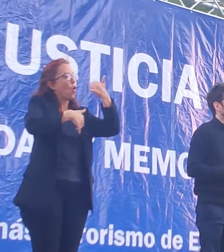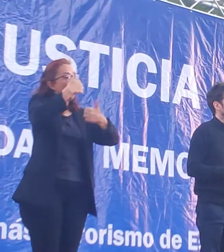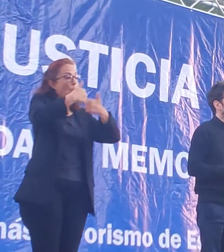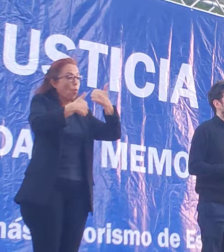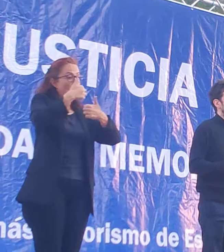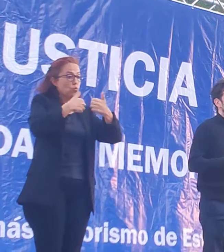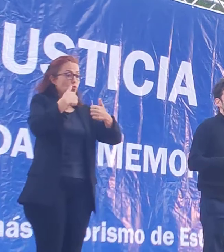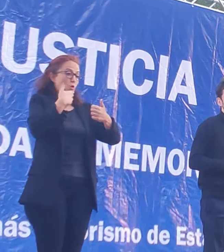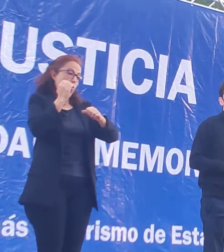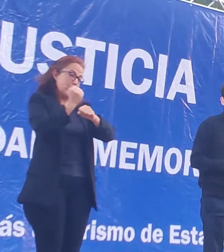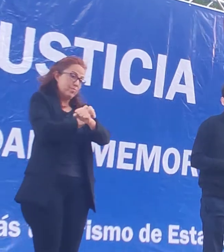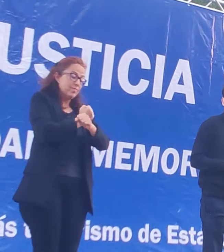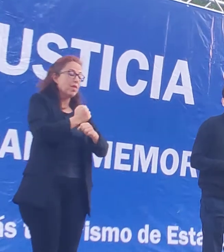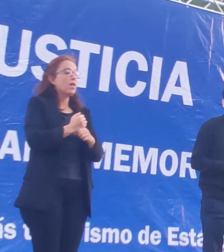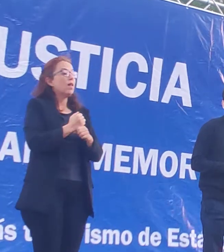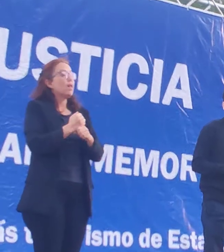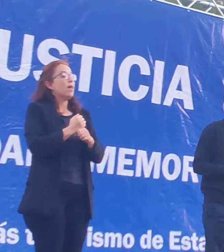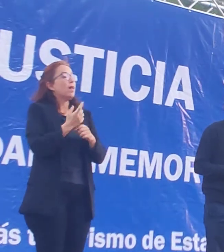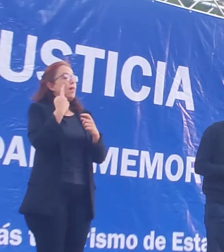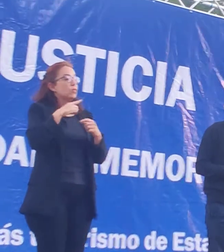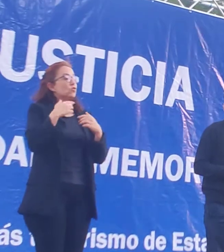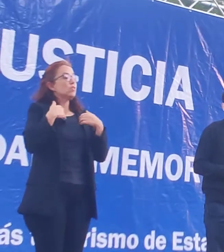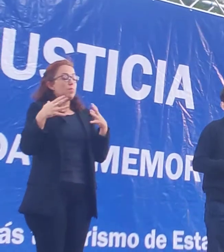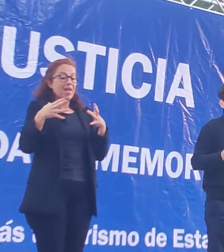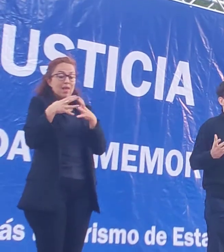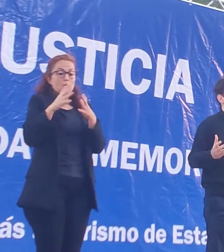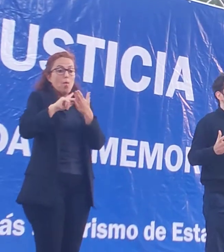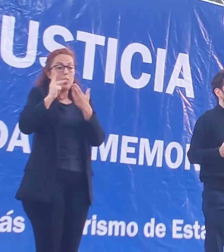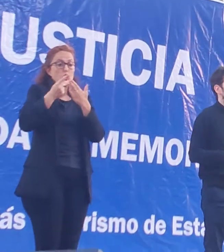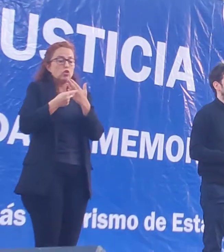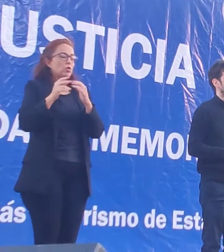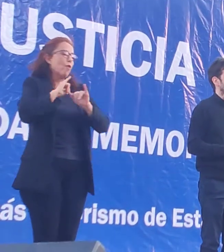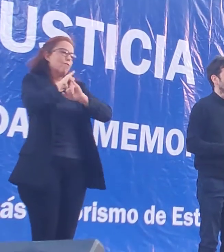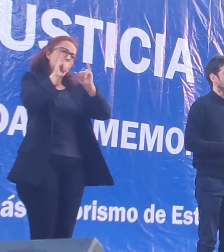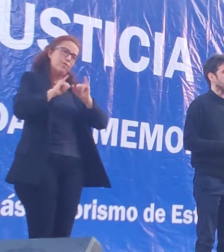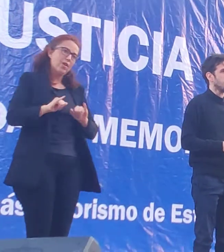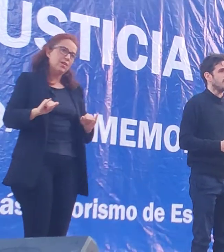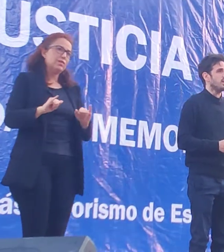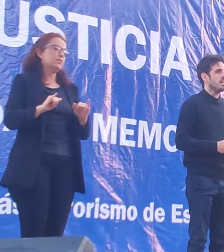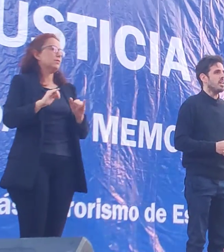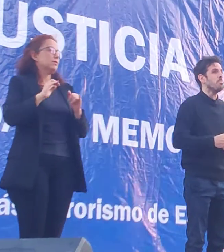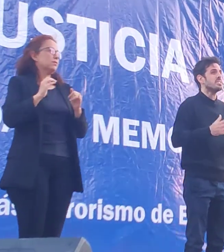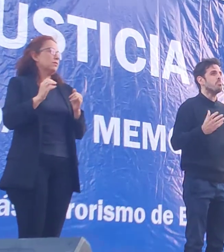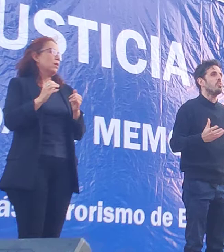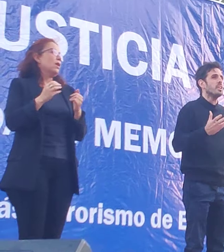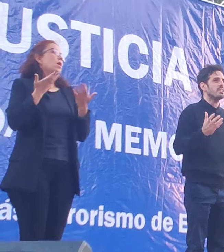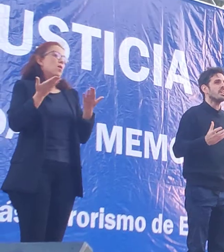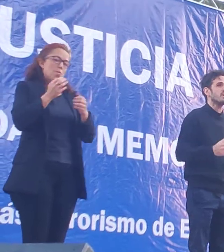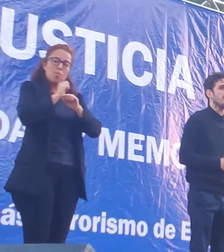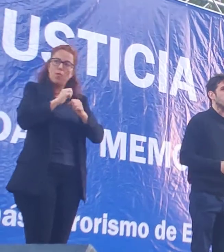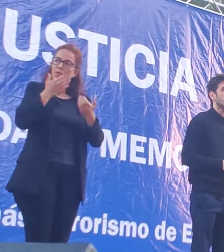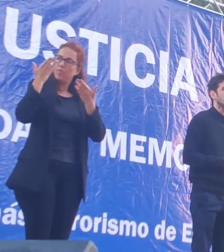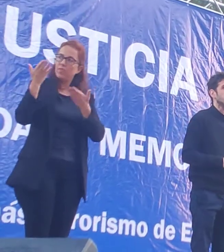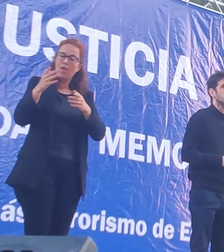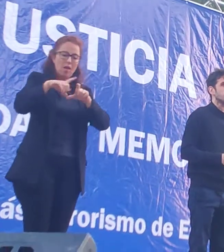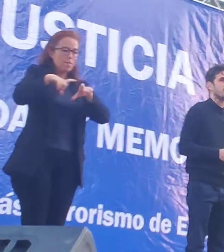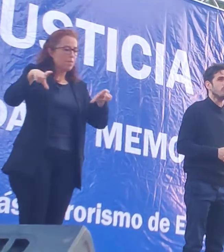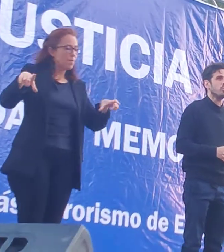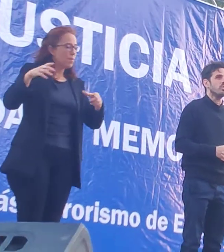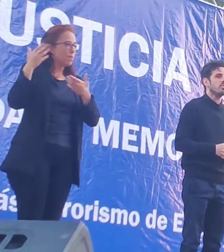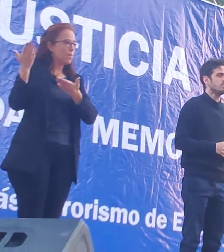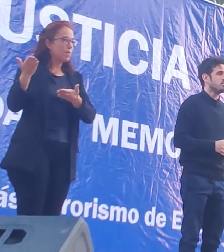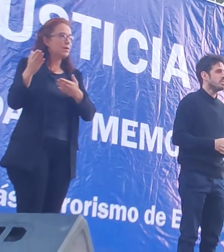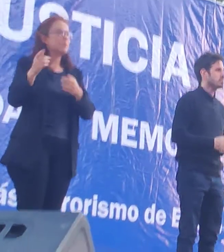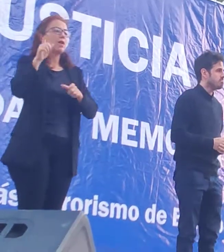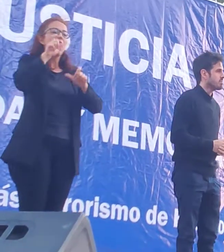Y, bueno, por nuestro lado, de parte del equipo proyectista, felices de que finalmente la mesa pueda estar generando instancias